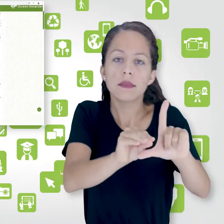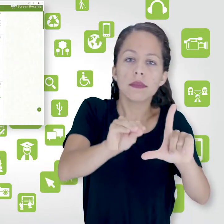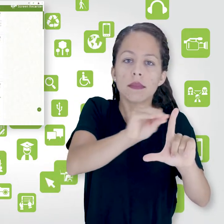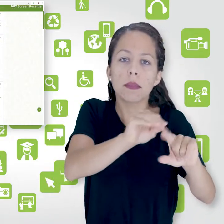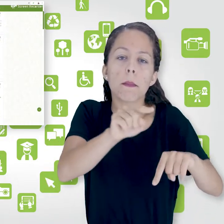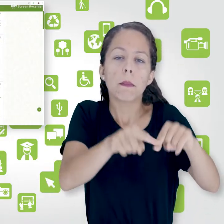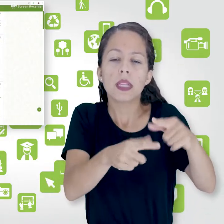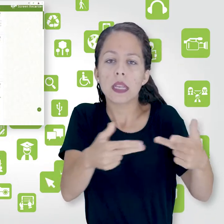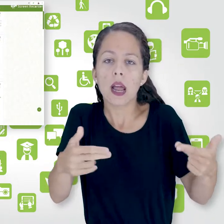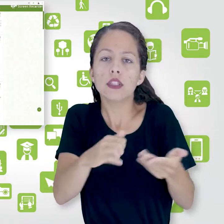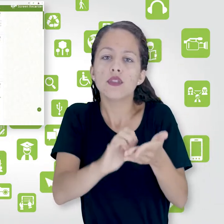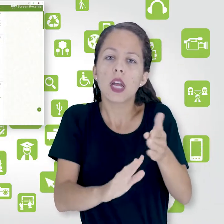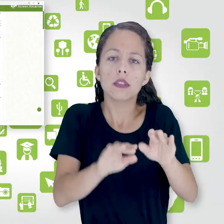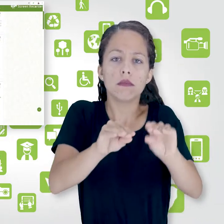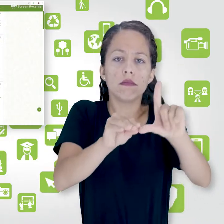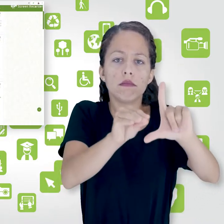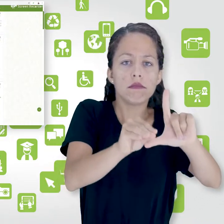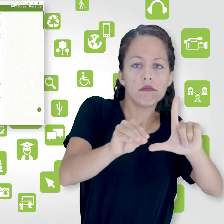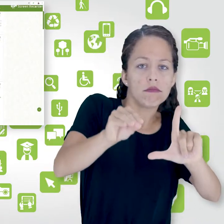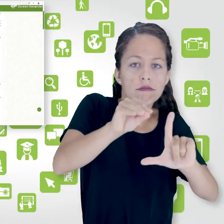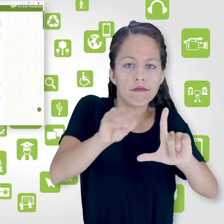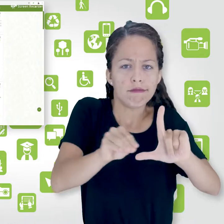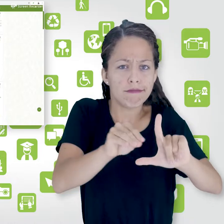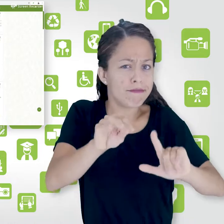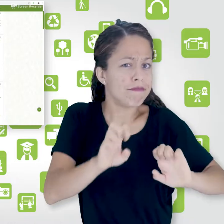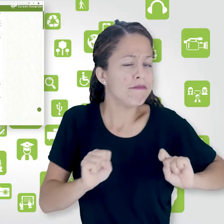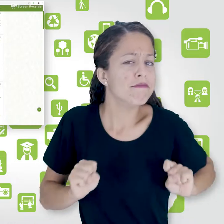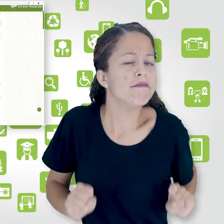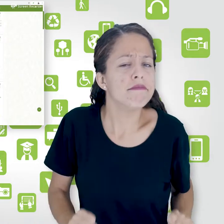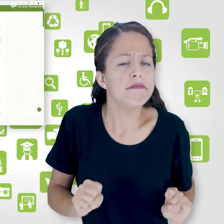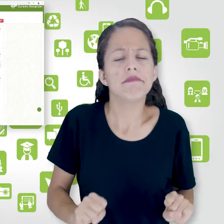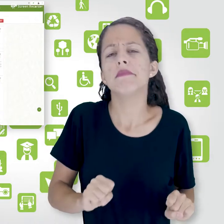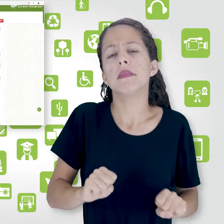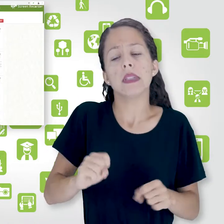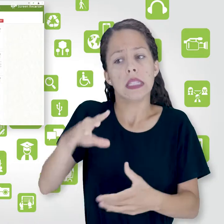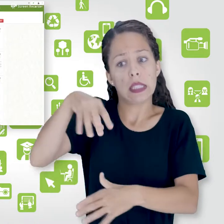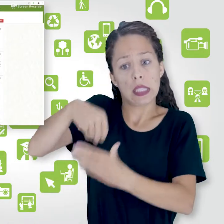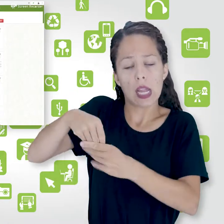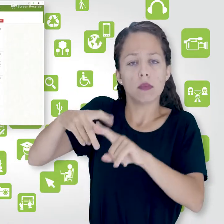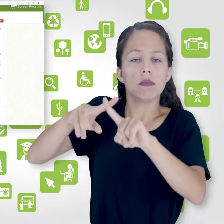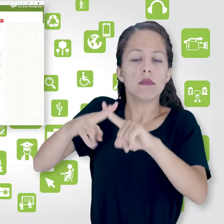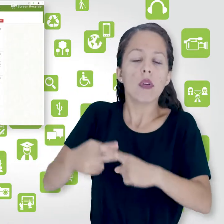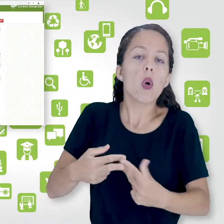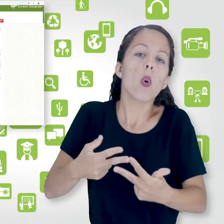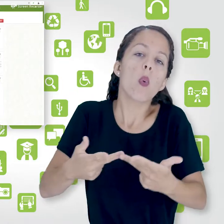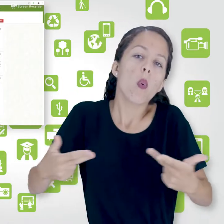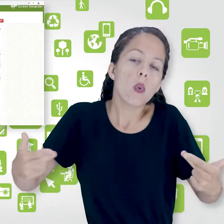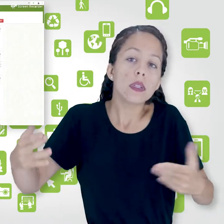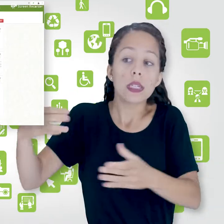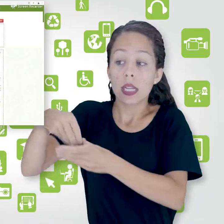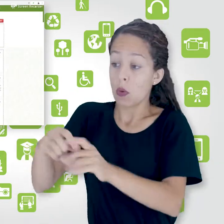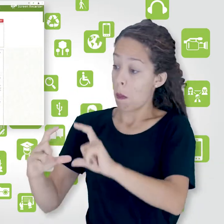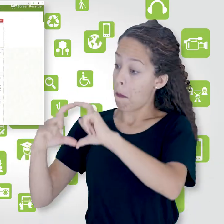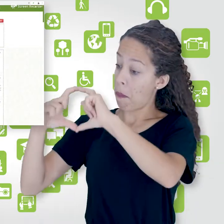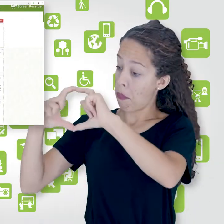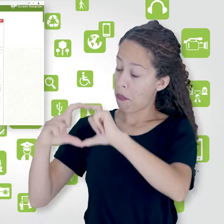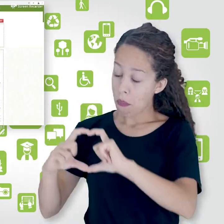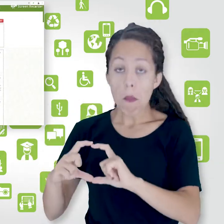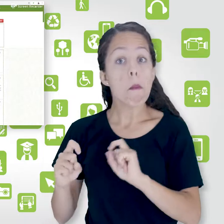elementos, você pode editar todas as configurações de um elemento, você pode editar a posição dos blocos da sala,